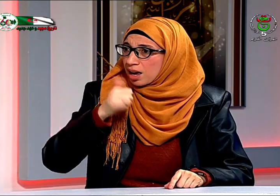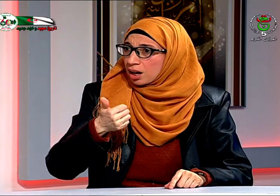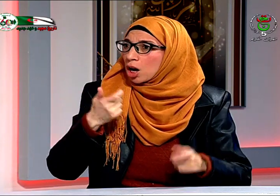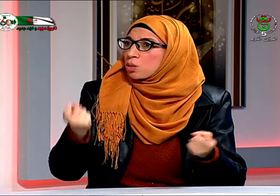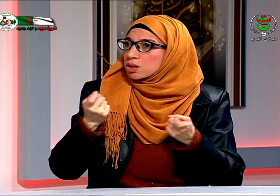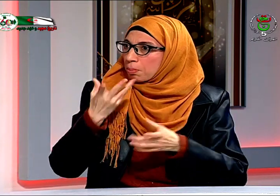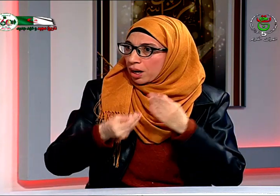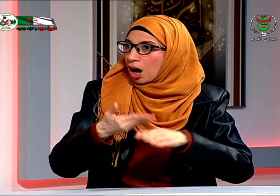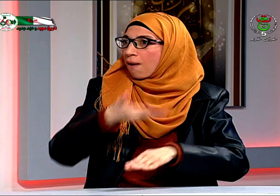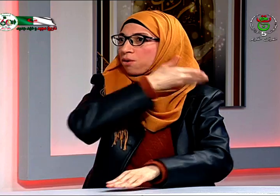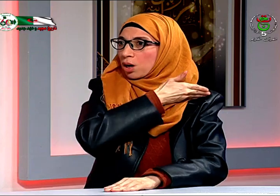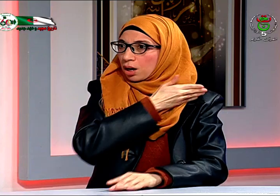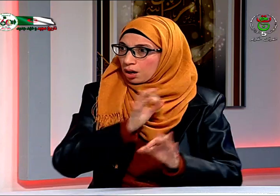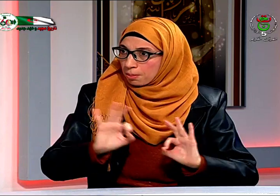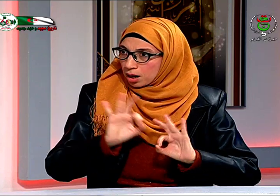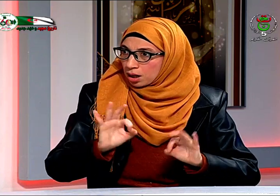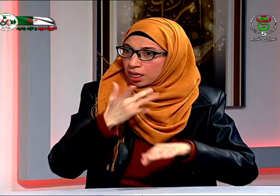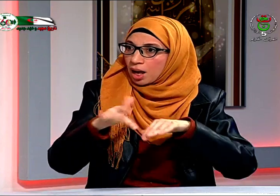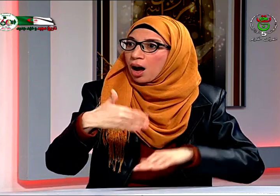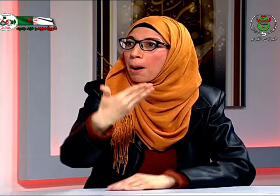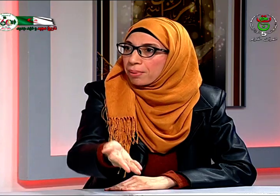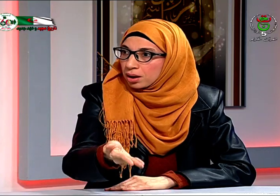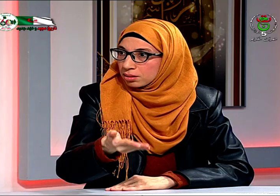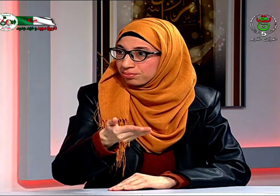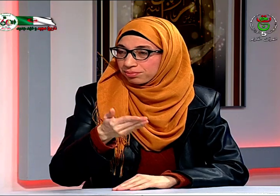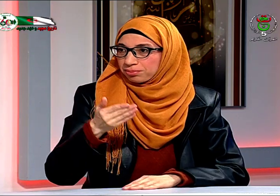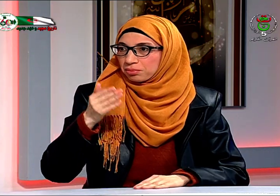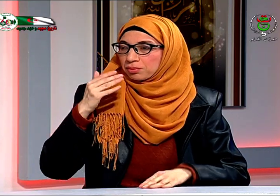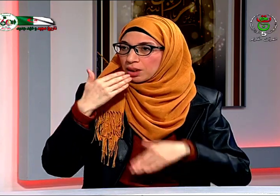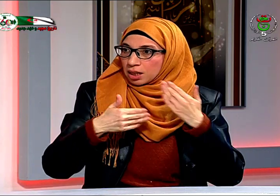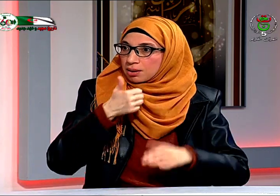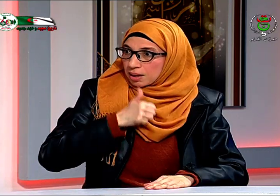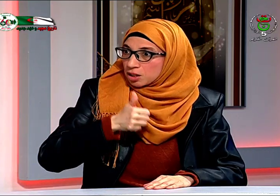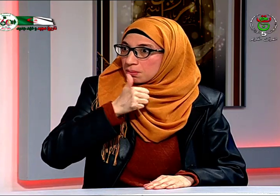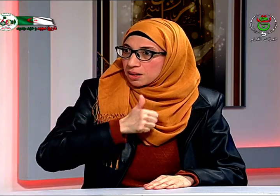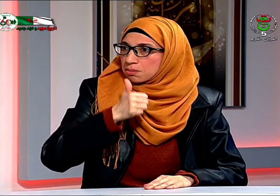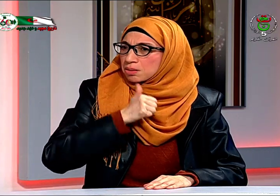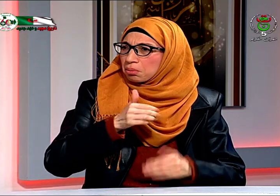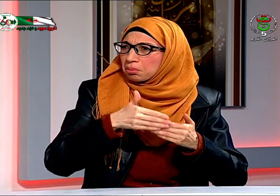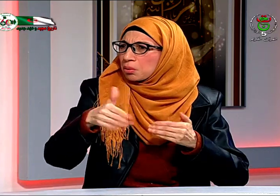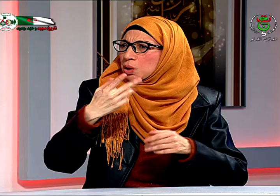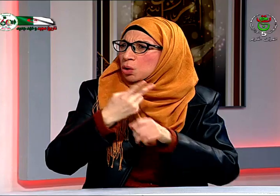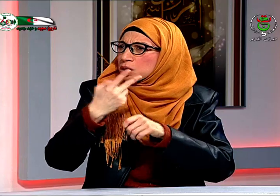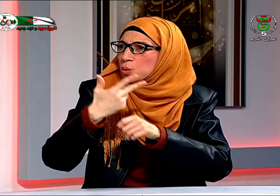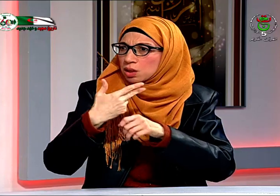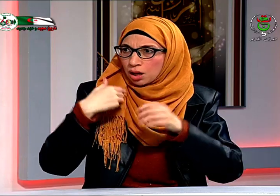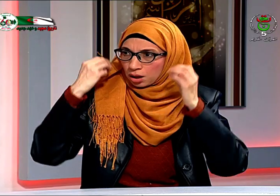فوضعت سماعتين ولم أكن أفهم ما معنى هذه السماعتين وكان الأمر كثير